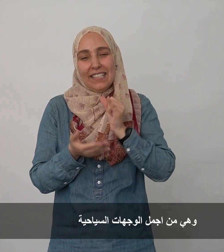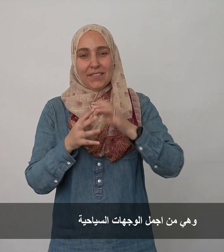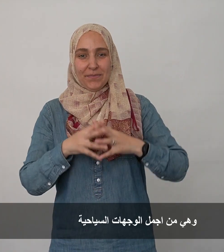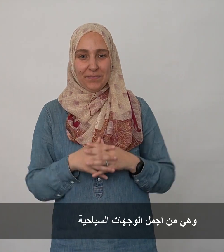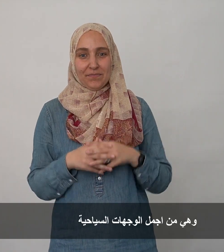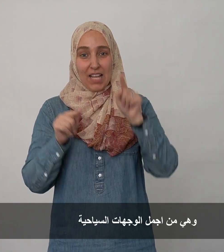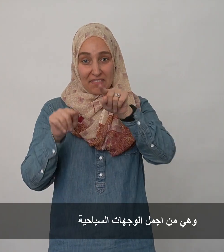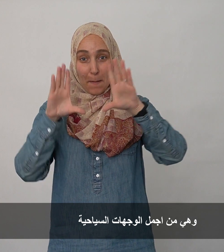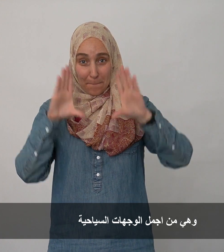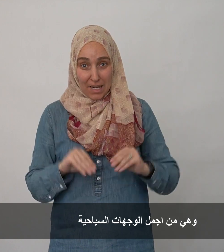السياحية أيضا